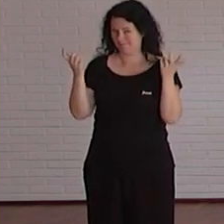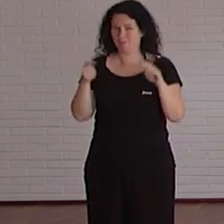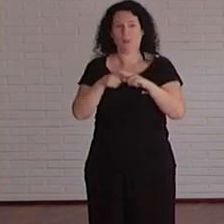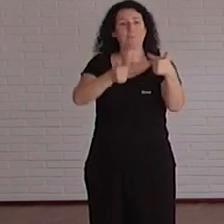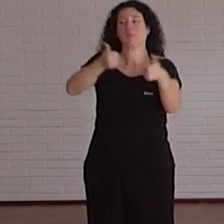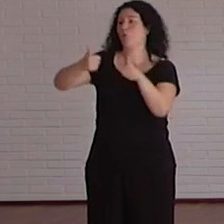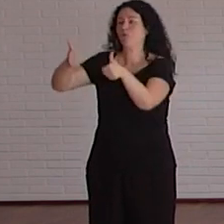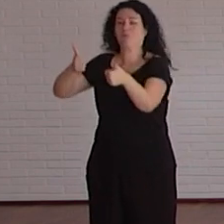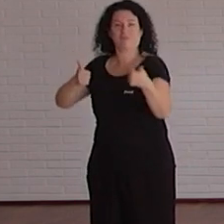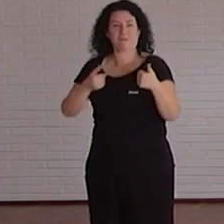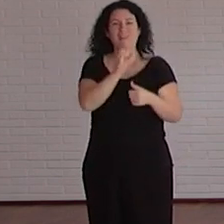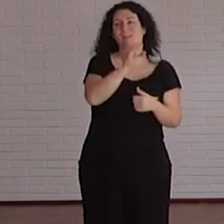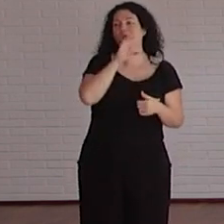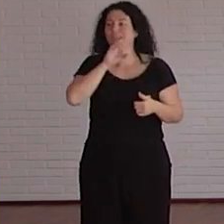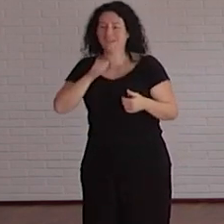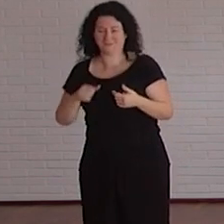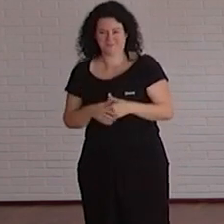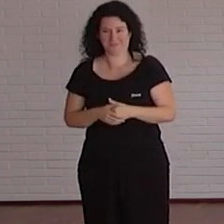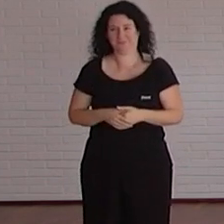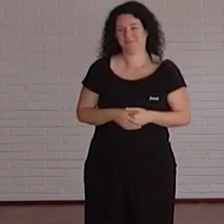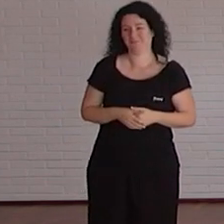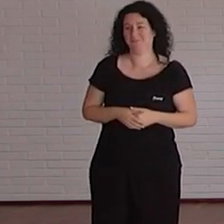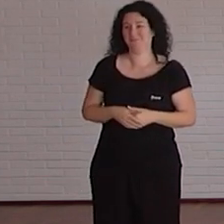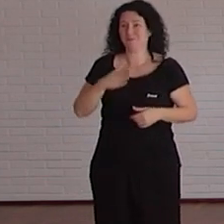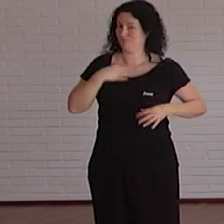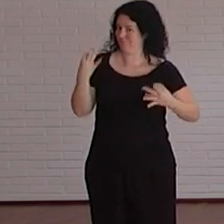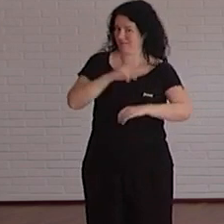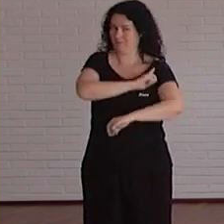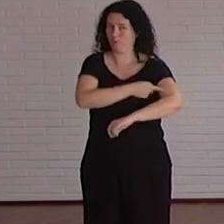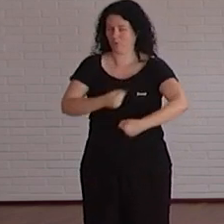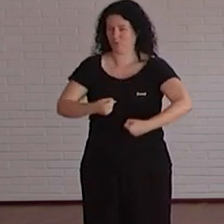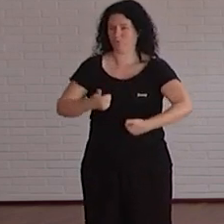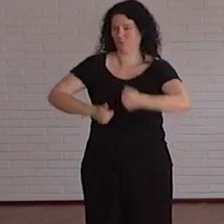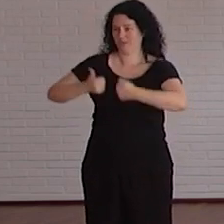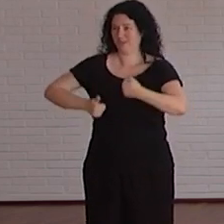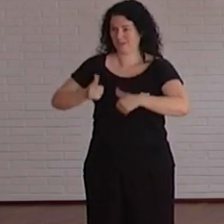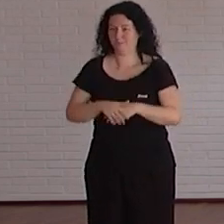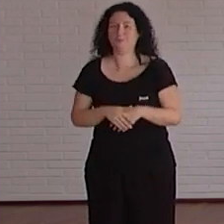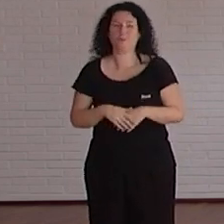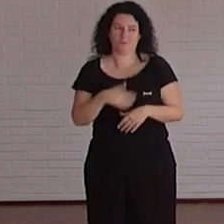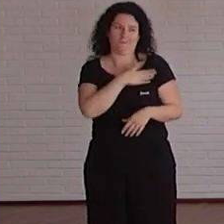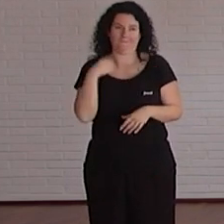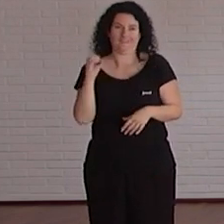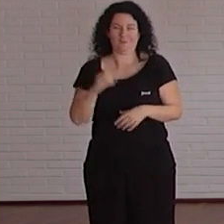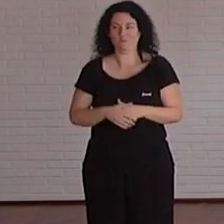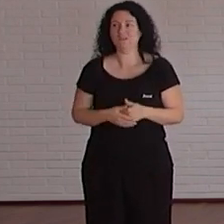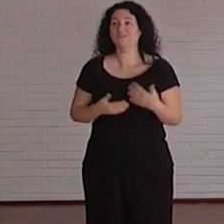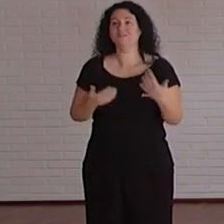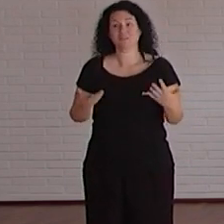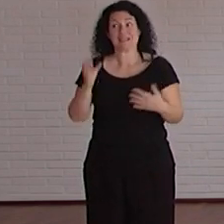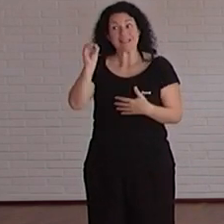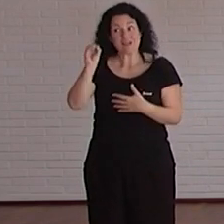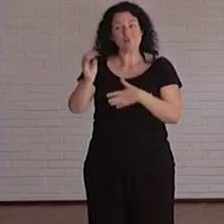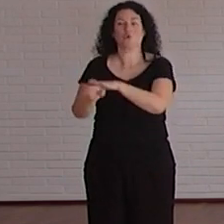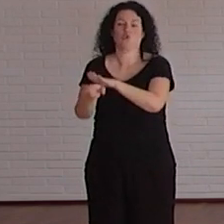especie de competición y yo en la parte de deporte soy muy competitivo con lo cual lo mantengo lo importante es mantener ese cero